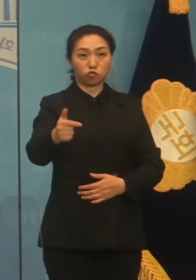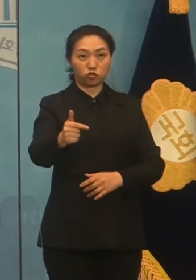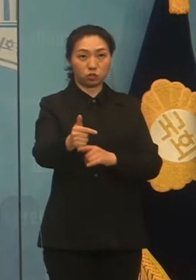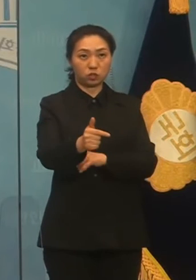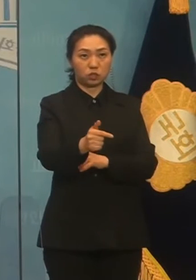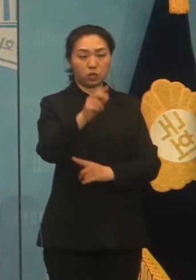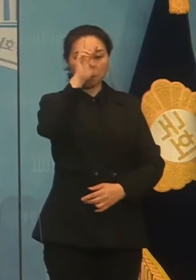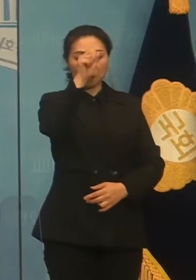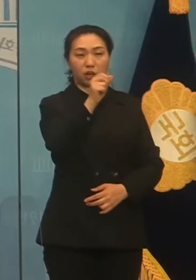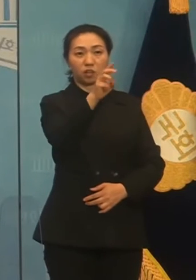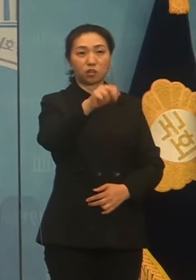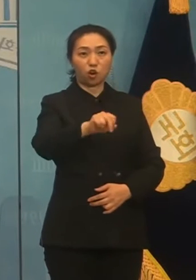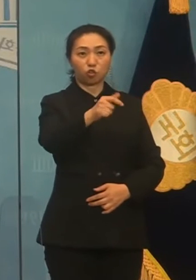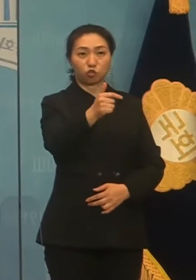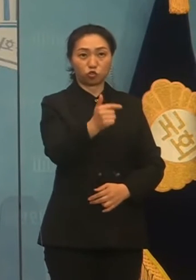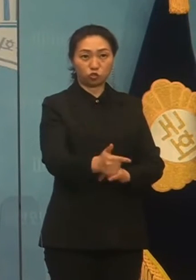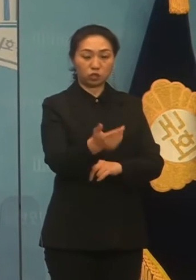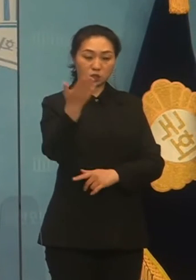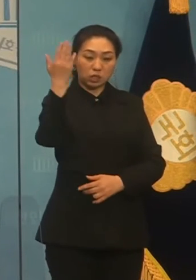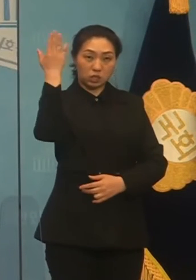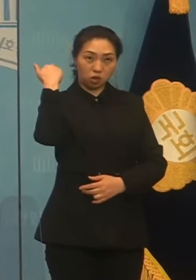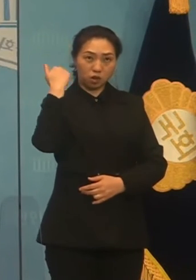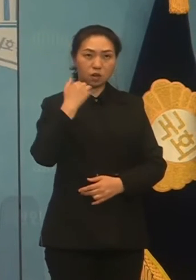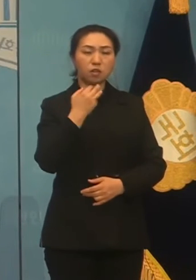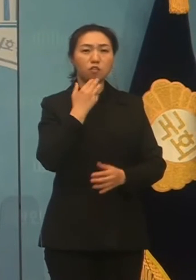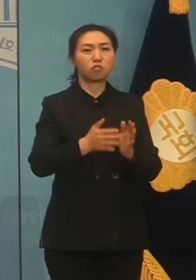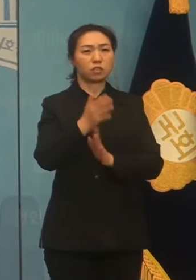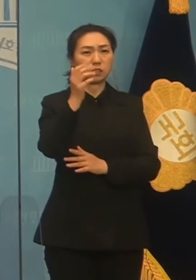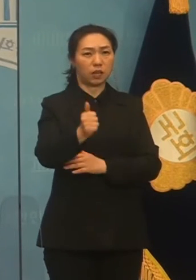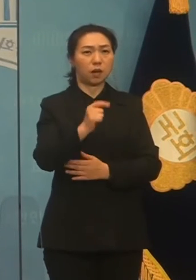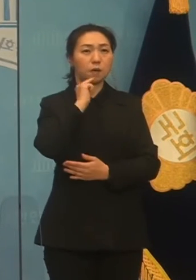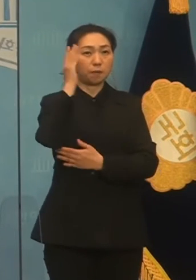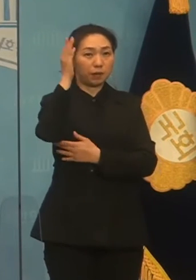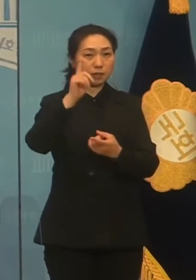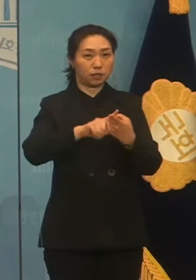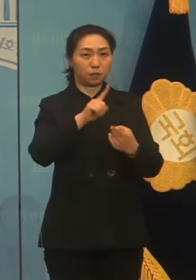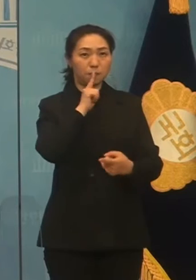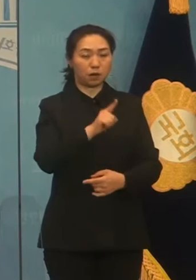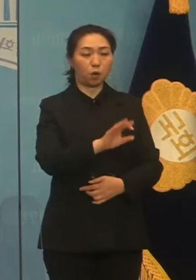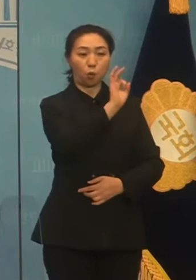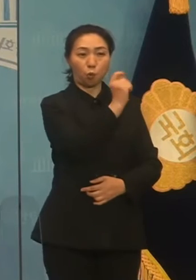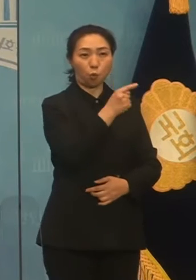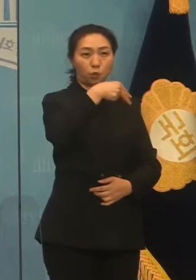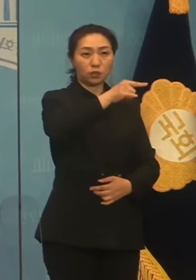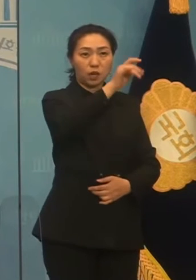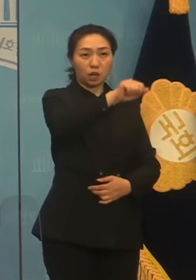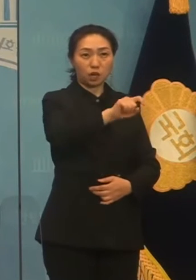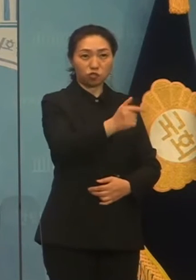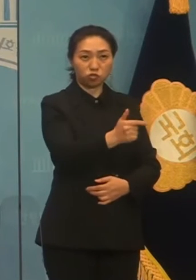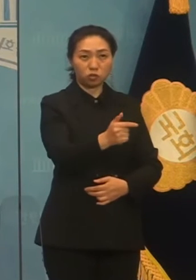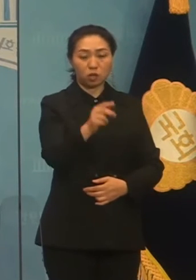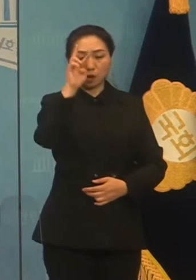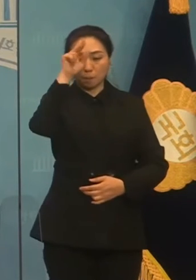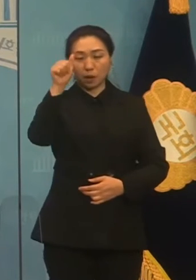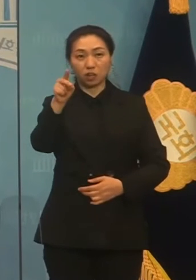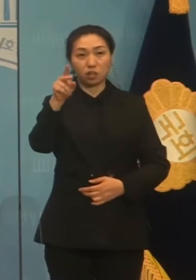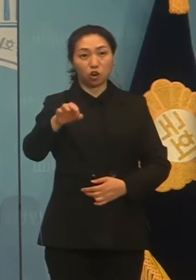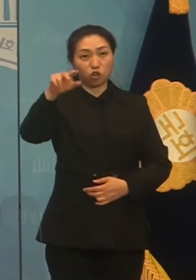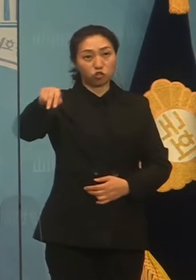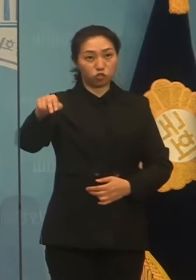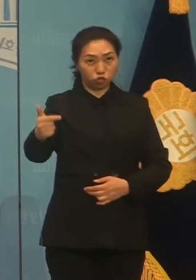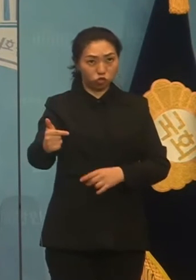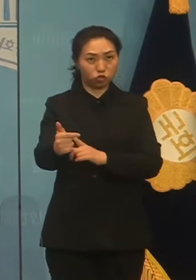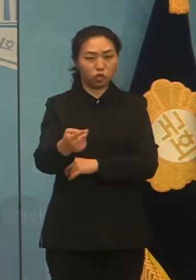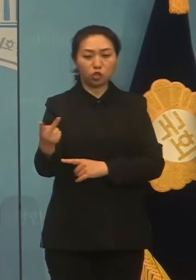선언 발언을 내려내서 브리핑하겠습니다. 우세훈 박형준 시장이 문재인 대통령과의 우참에서